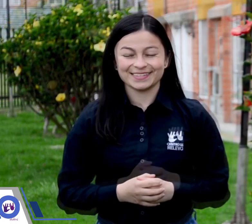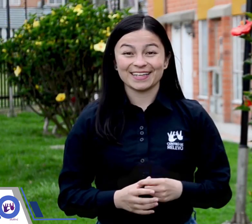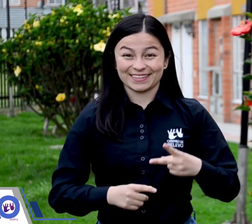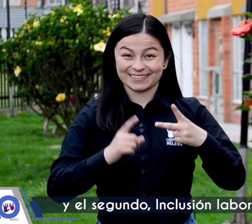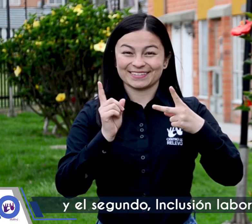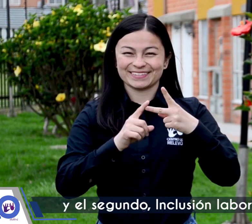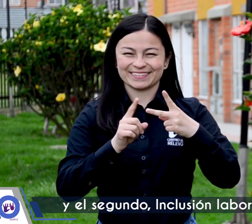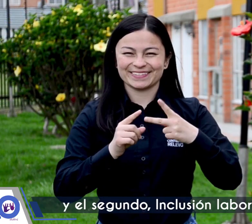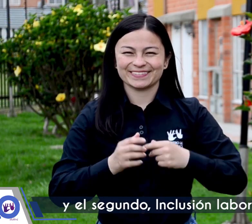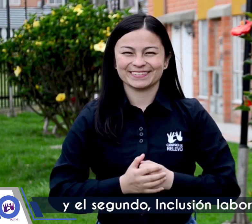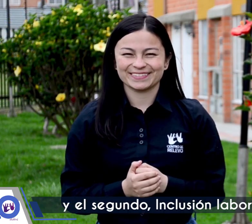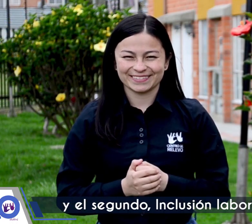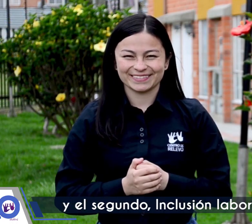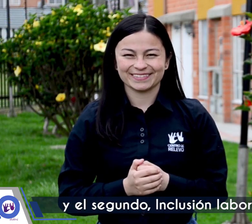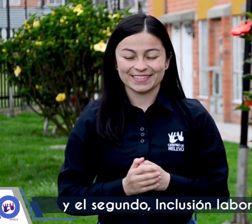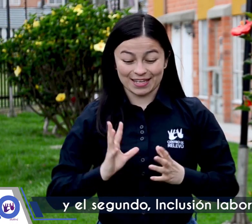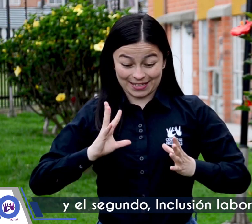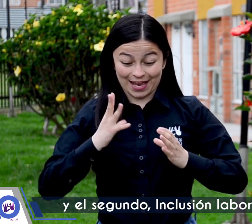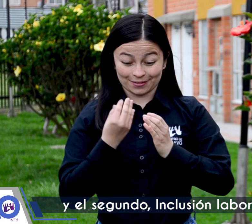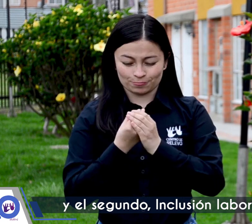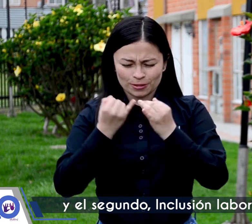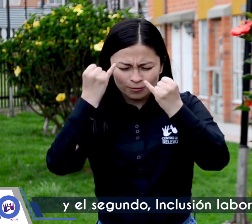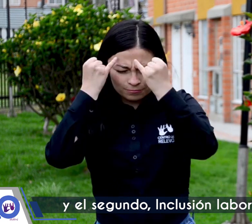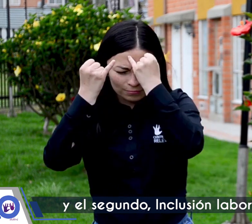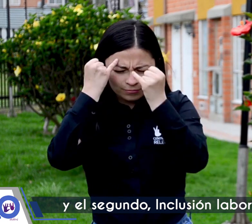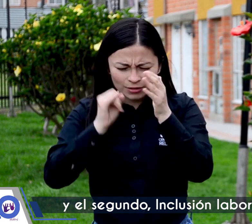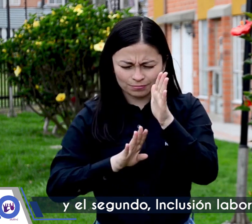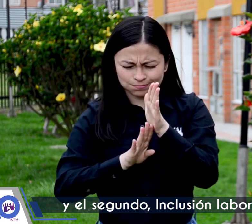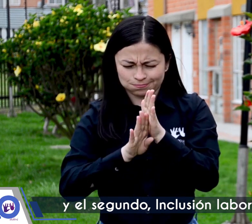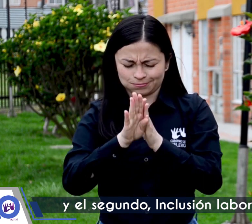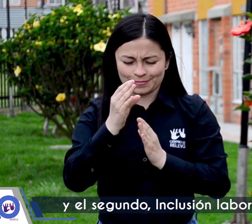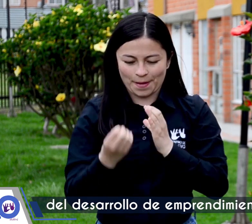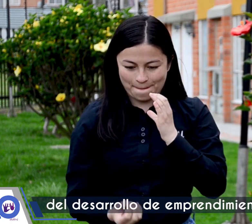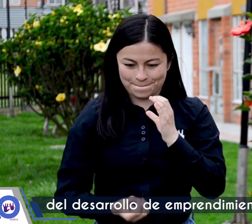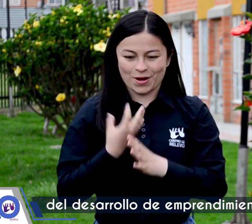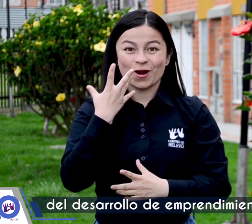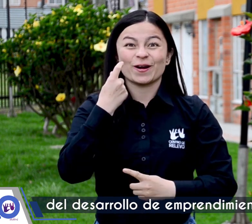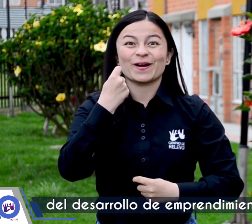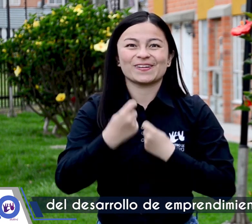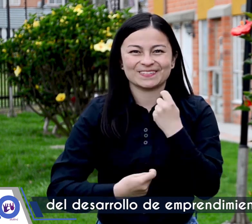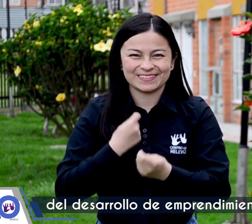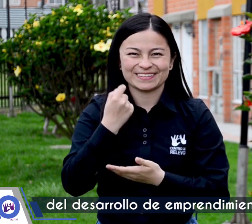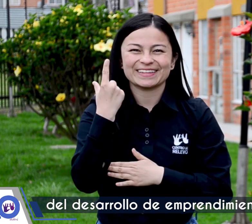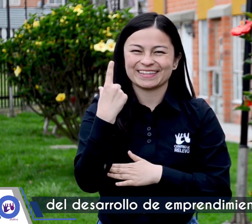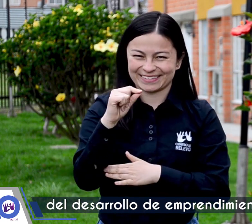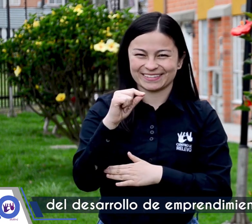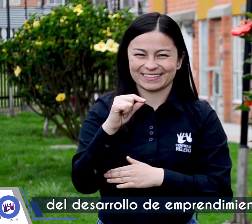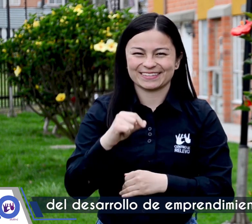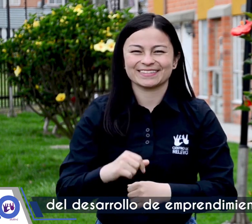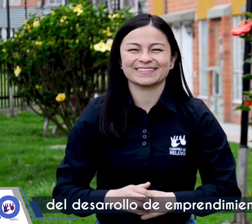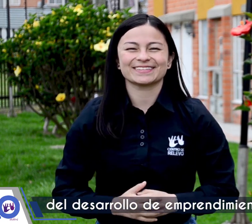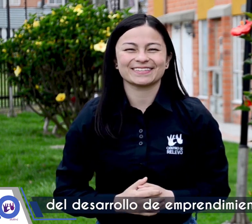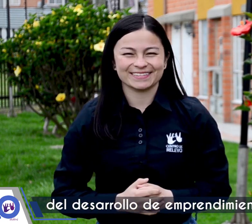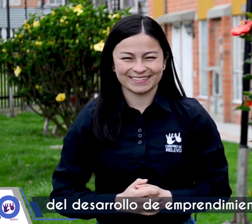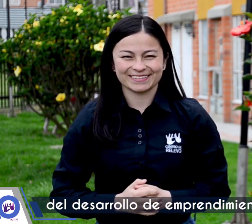Y el segundo, inclusión laboral, a partir del desarrollo de emprendimientos digitales,